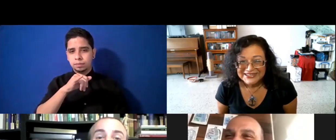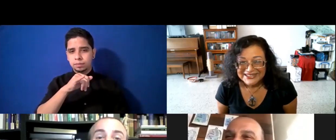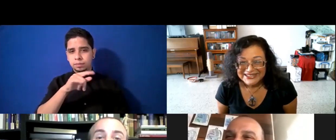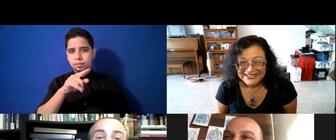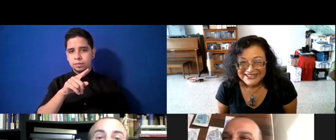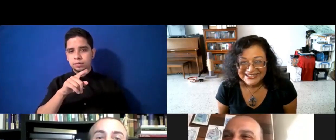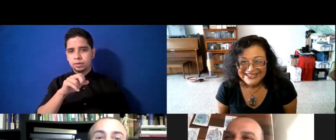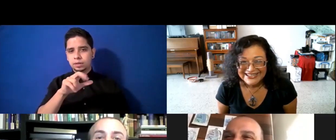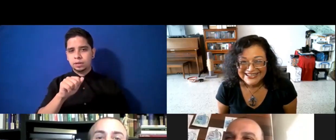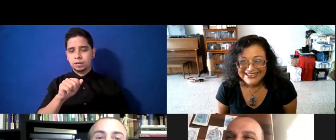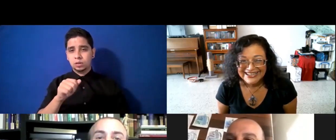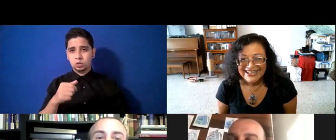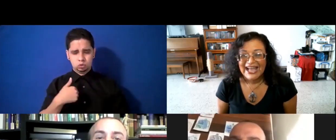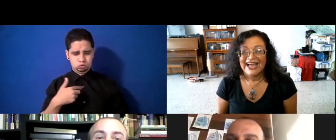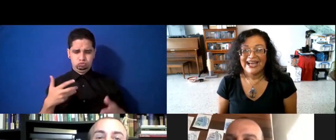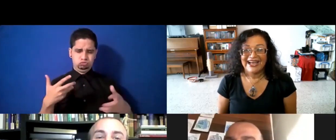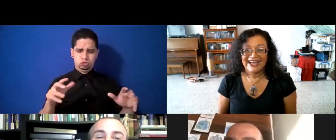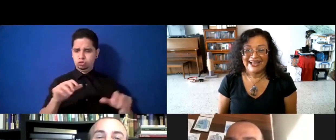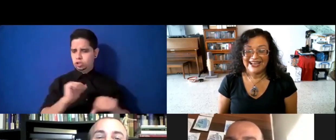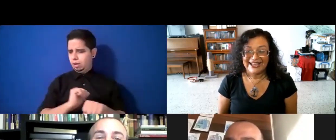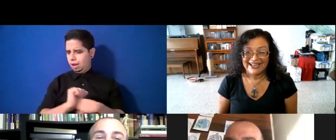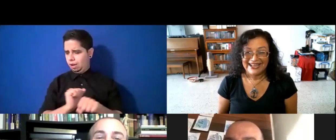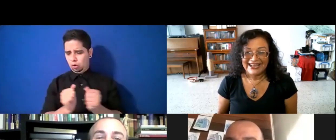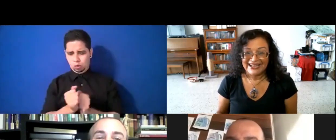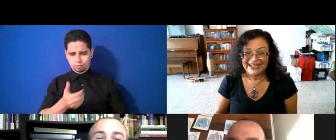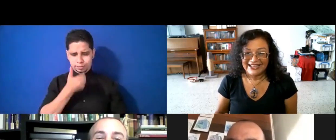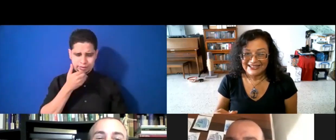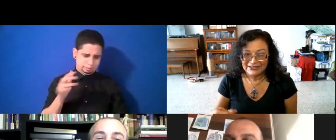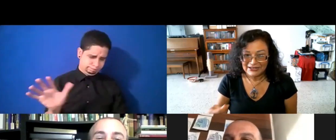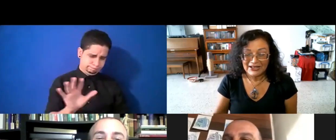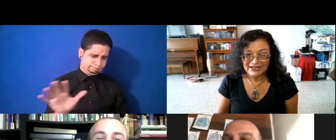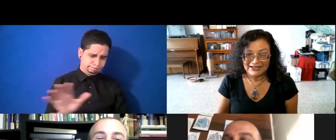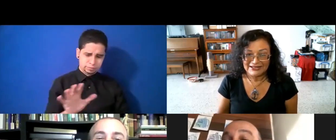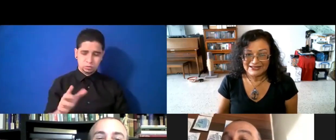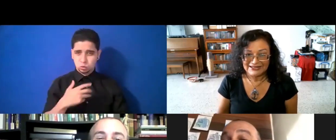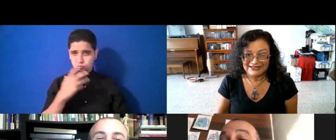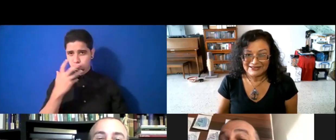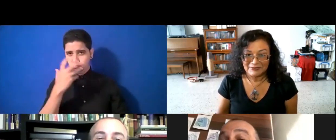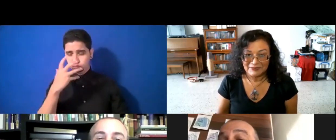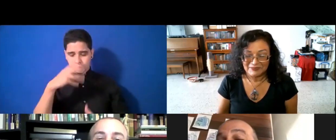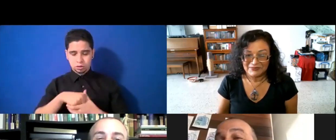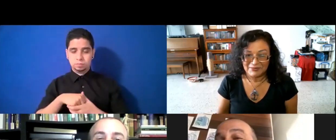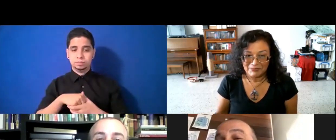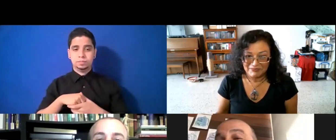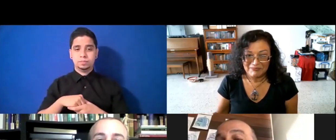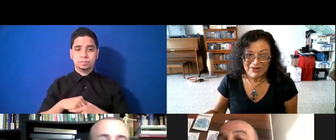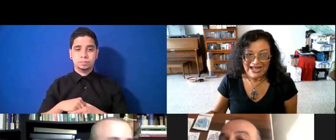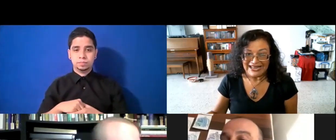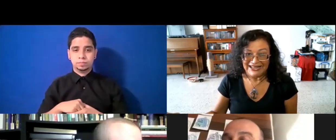pizzería lo que yo vine a hacer aquí, era panadería.